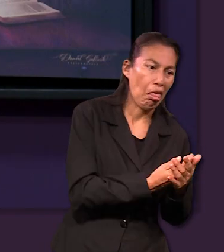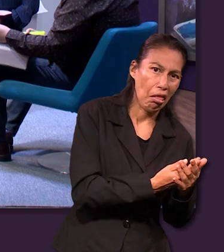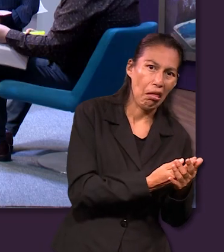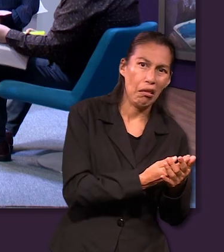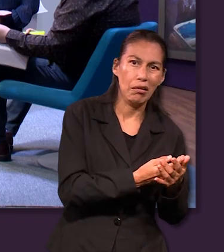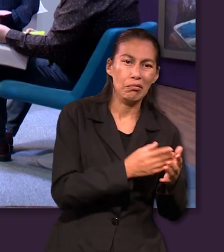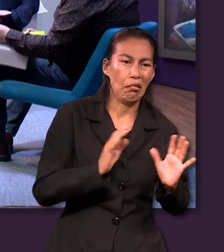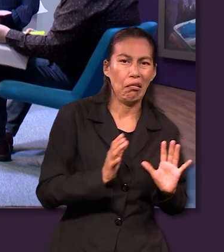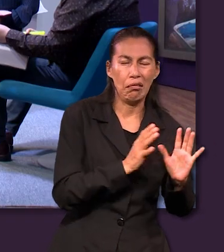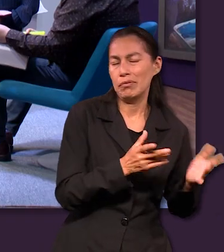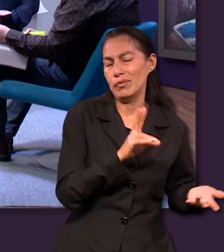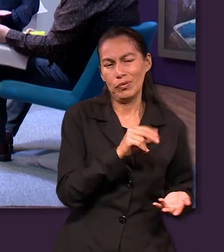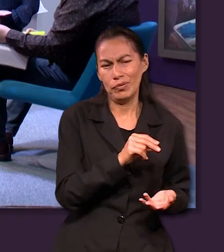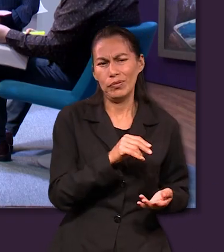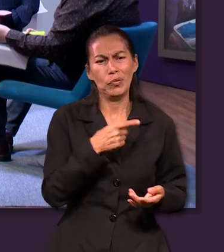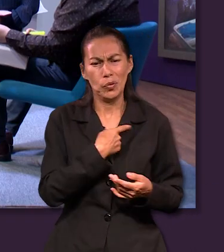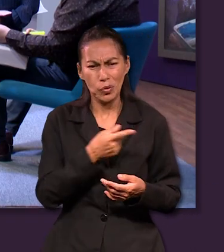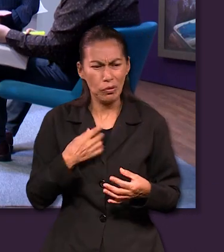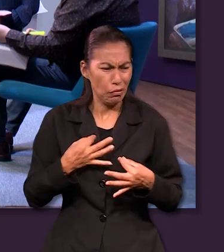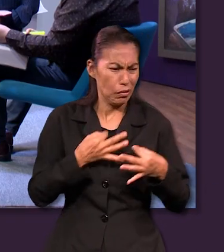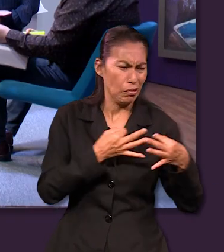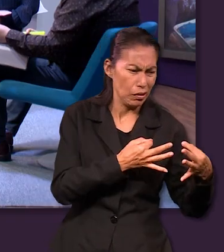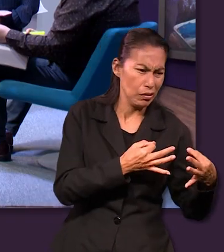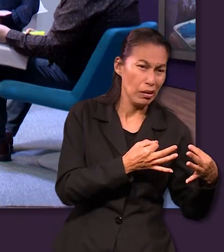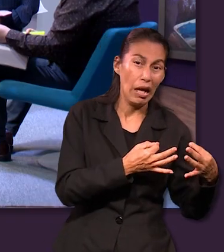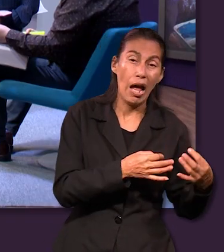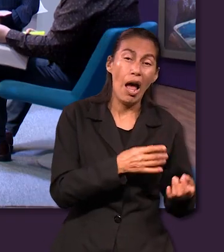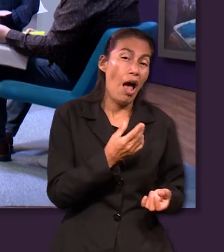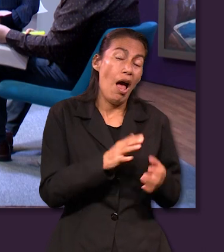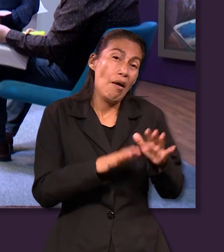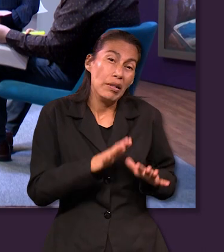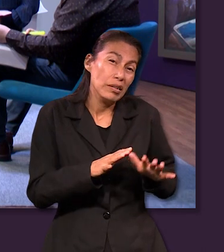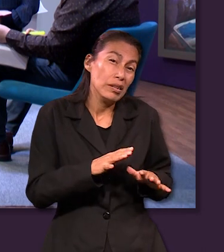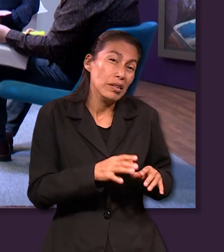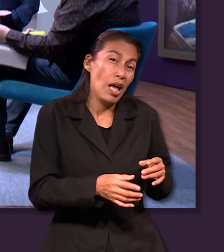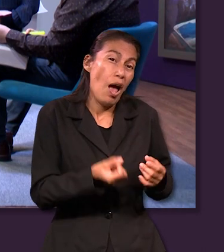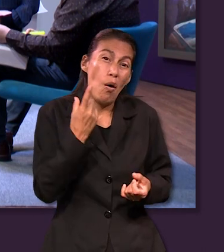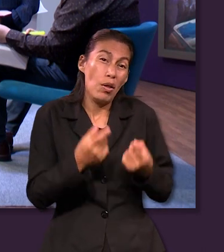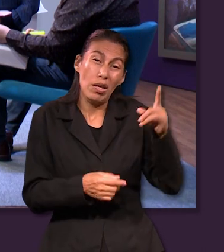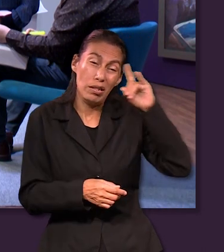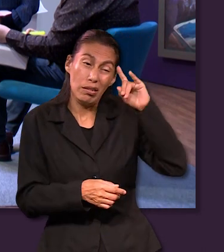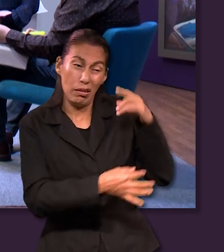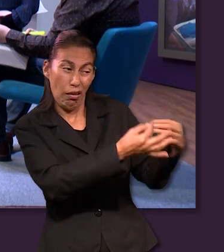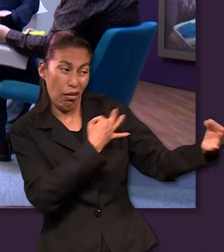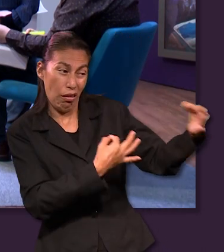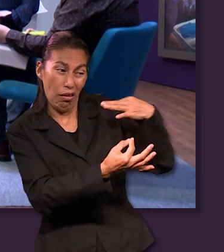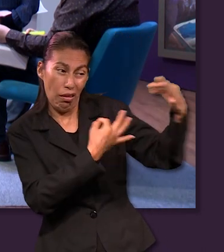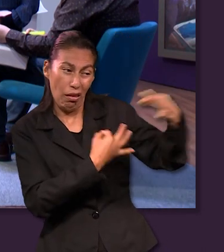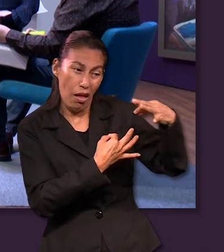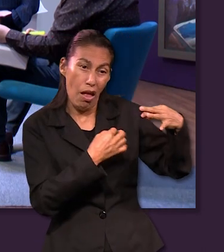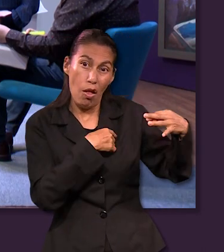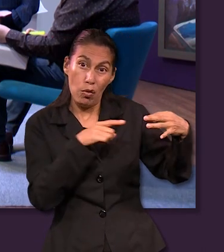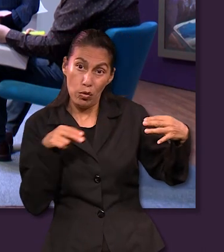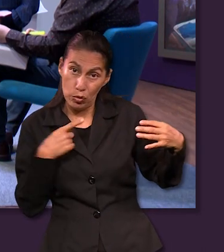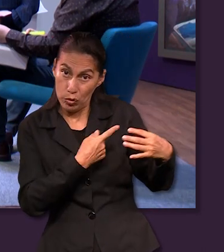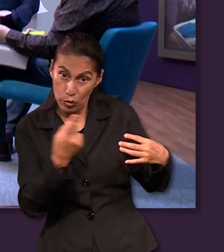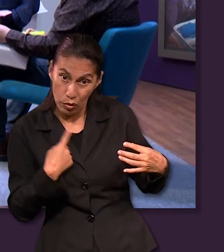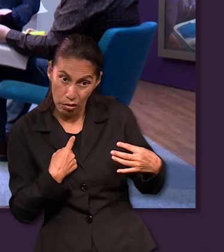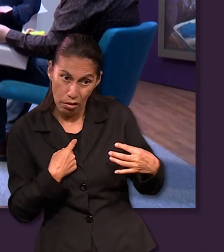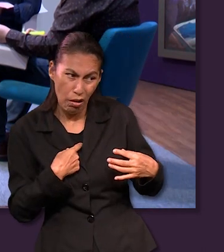en no quemarnos que esa tentación no nos lleve a quemarnos sino realmente a cambiar nuestra vida entonces quiere decir